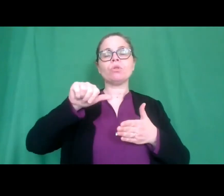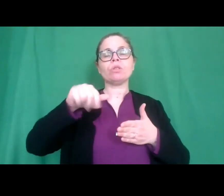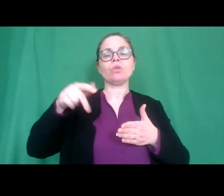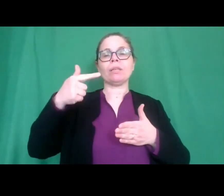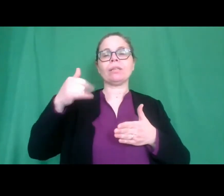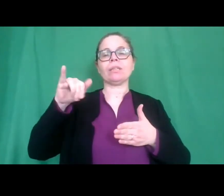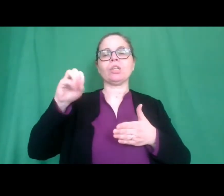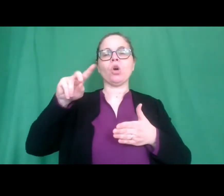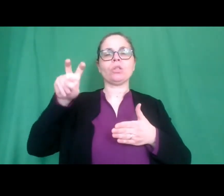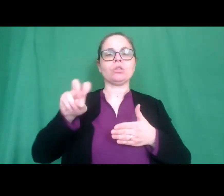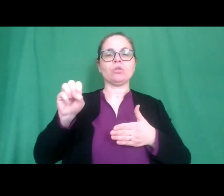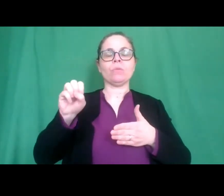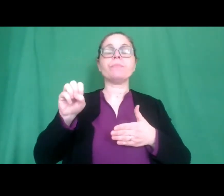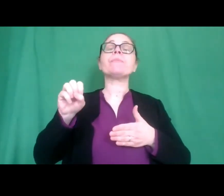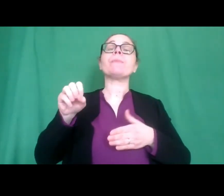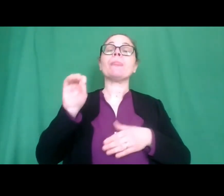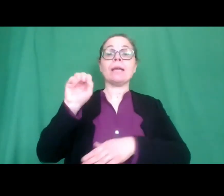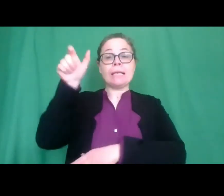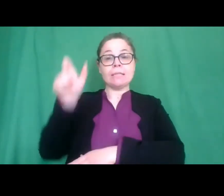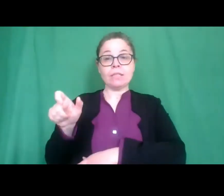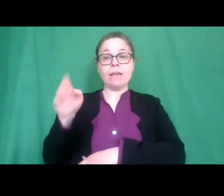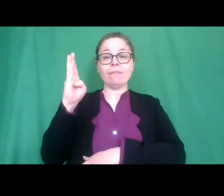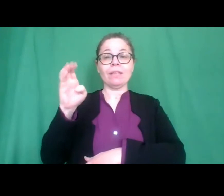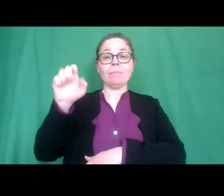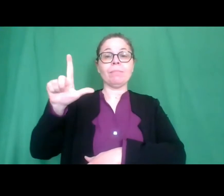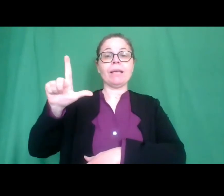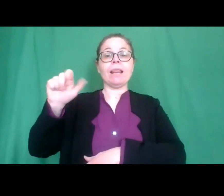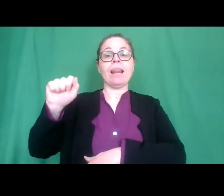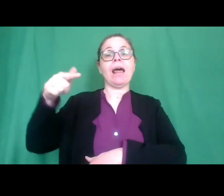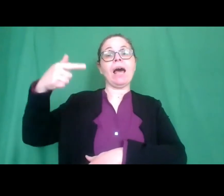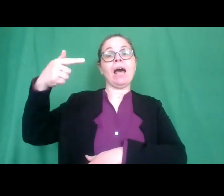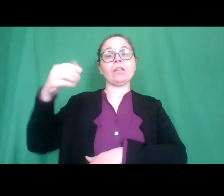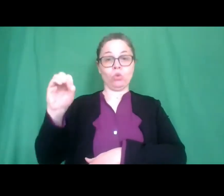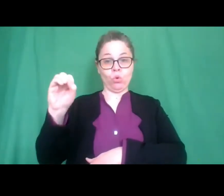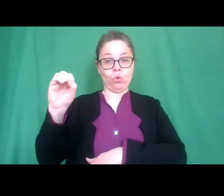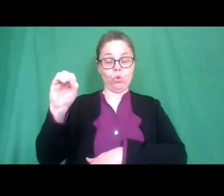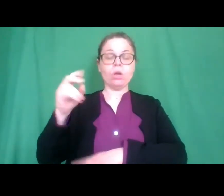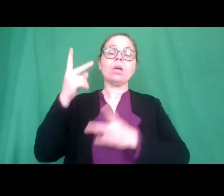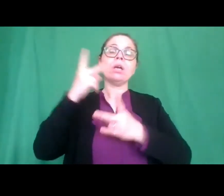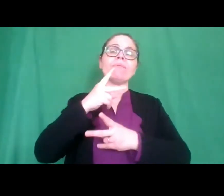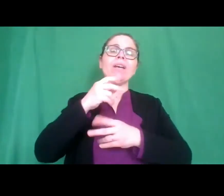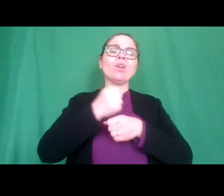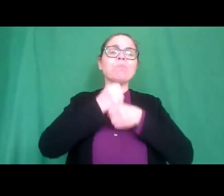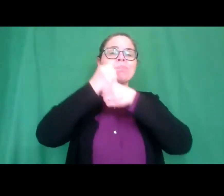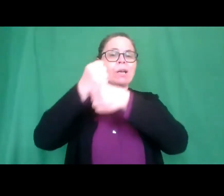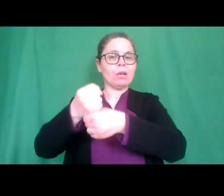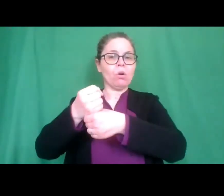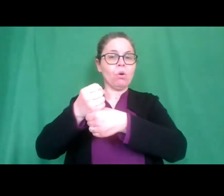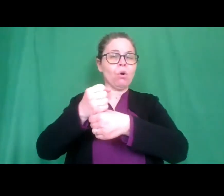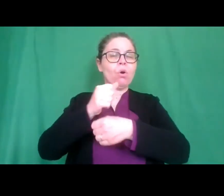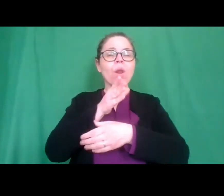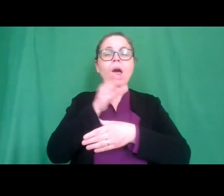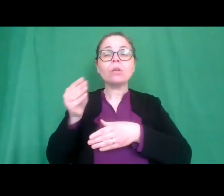'insegnante Valentina Bellato ora non possiamo dare parola a tutti però magari se c'è